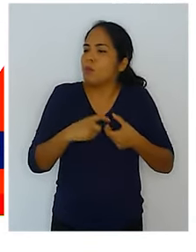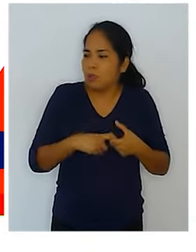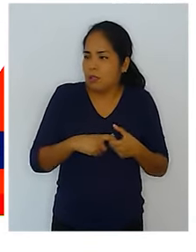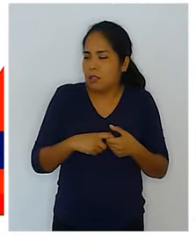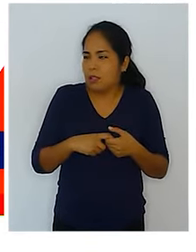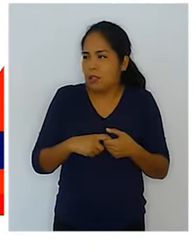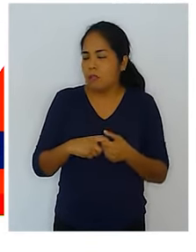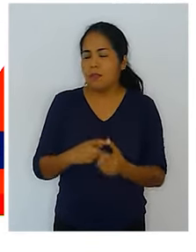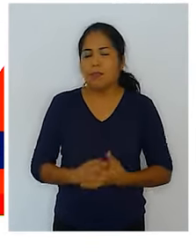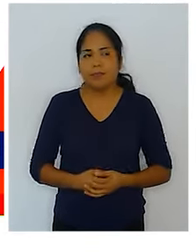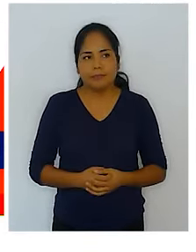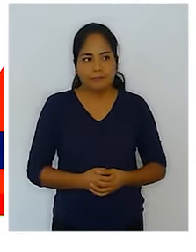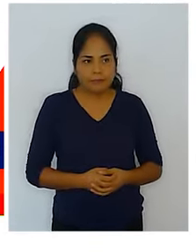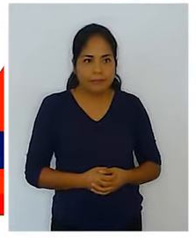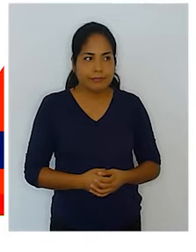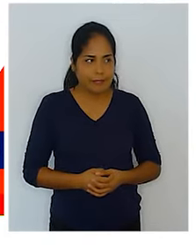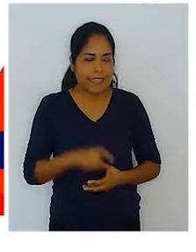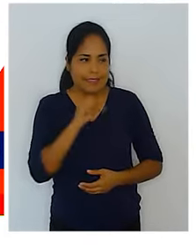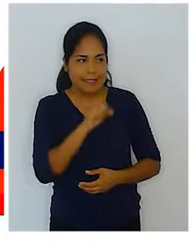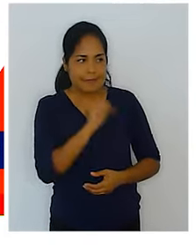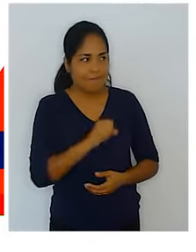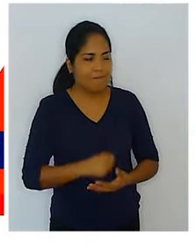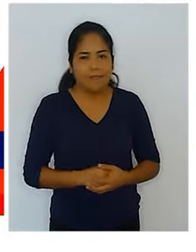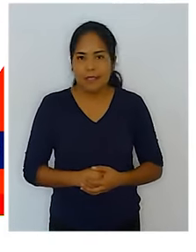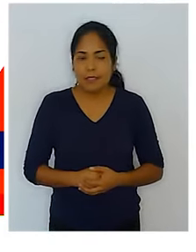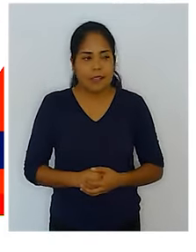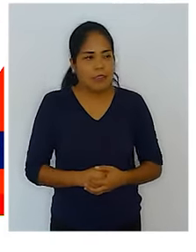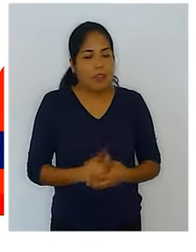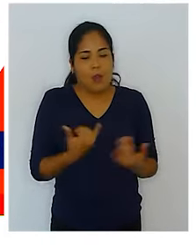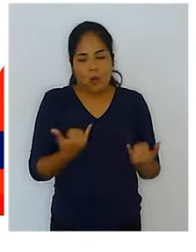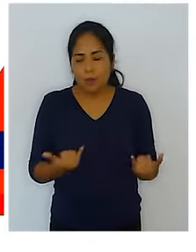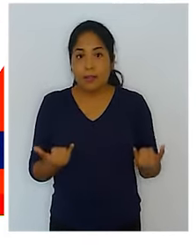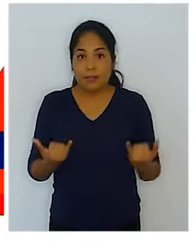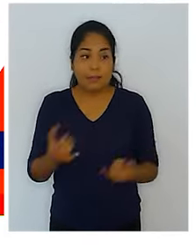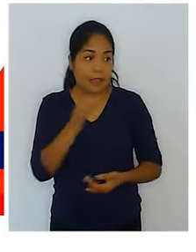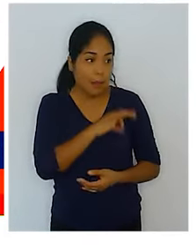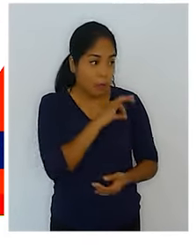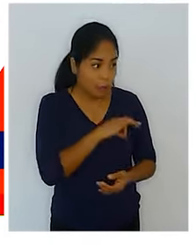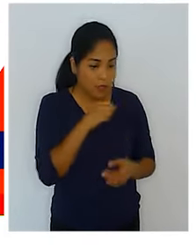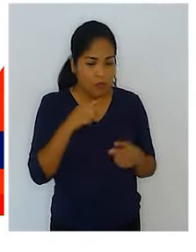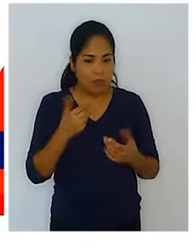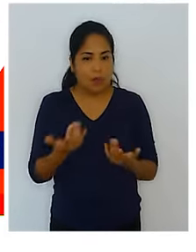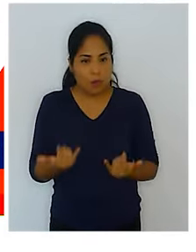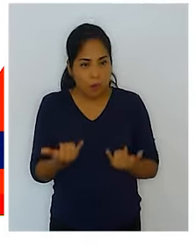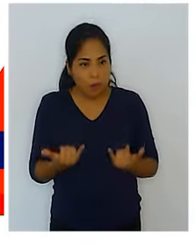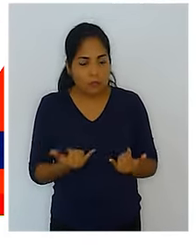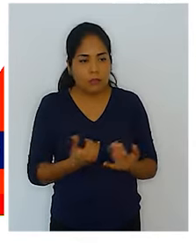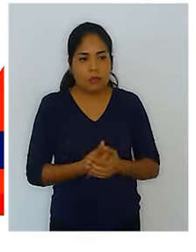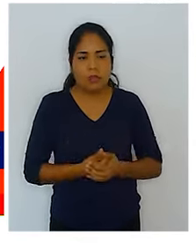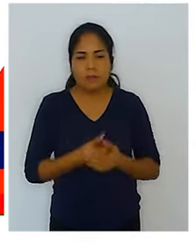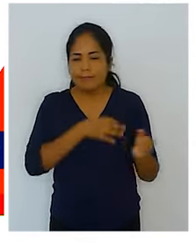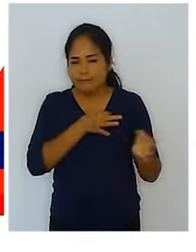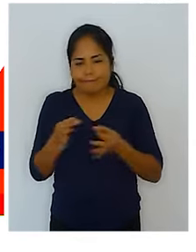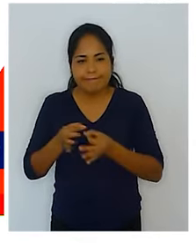dentro, en medio de esta emergencia. Sí. Bueno, Claudia, aprovecho en realidad este espacio para